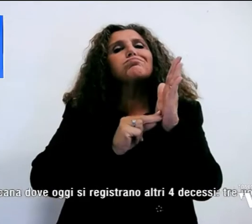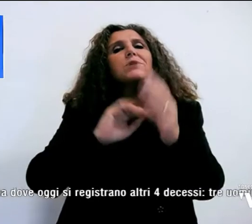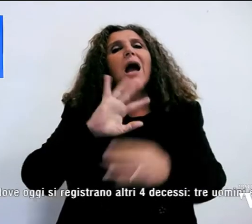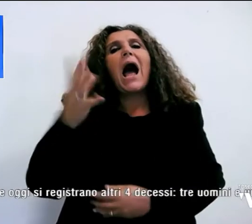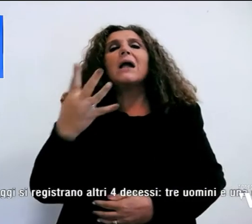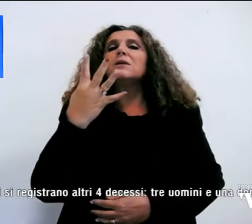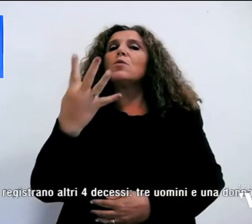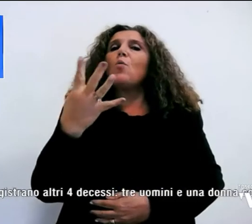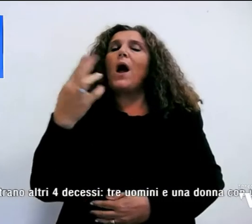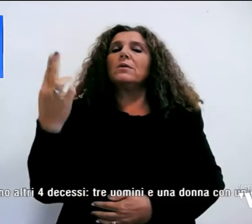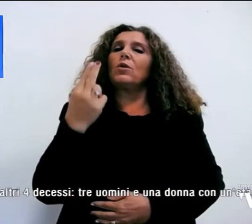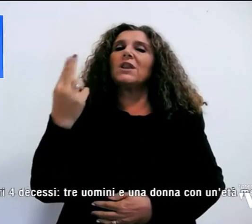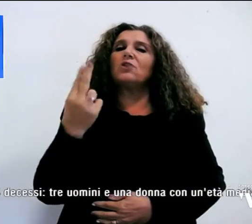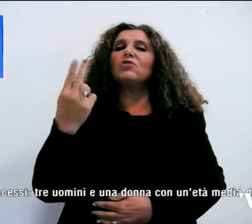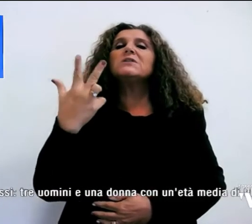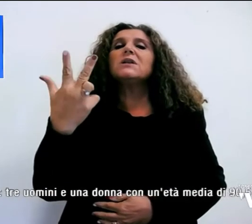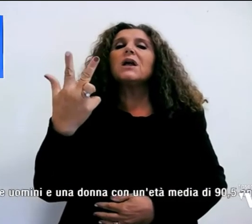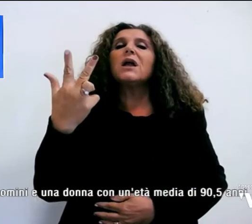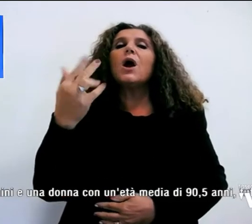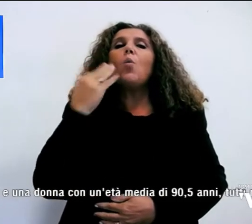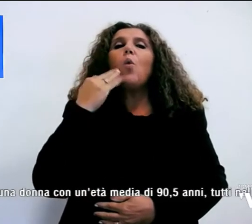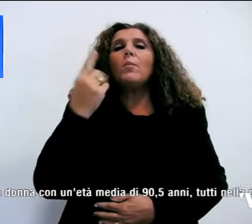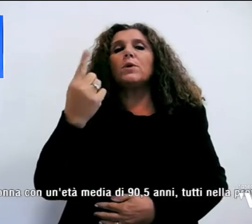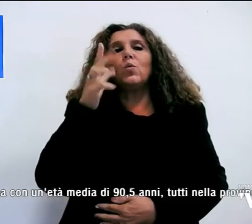morti, 3 uomini e una donna.